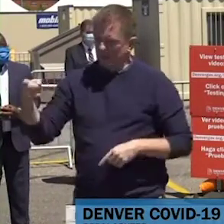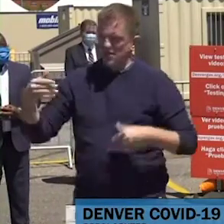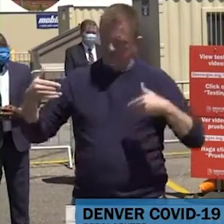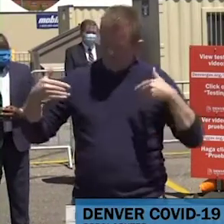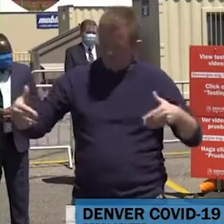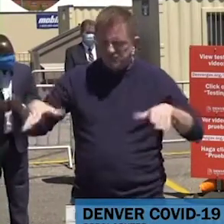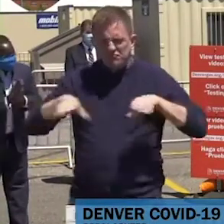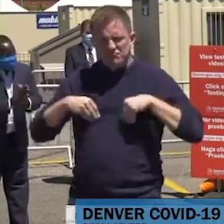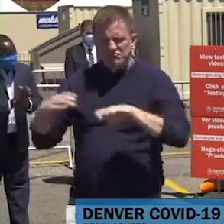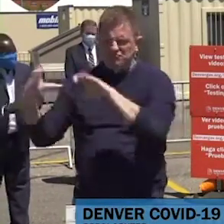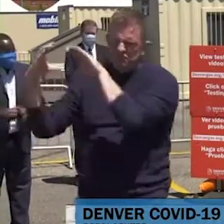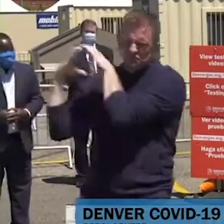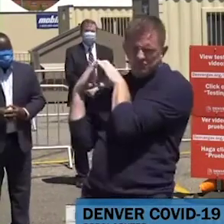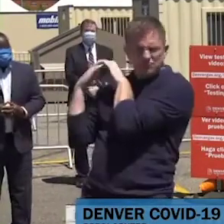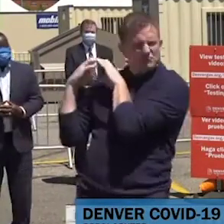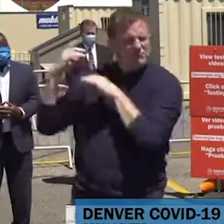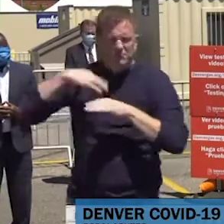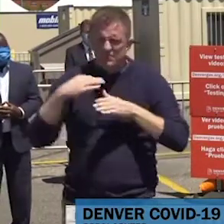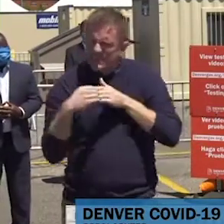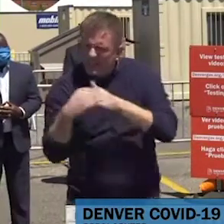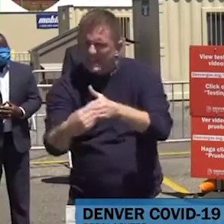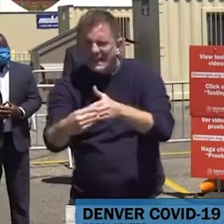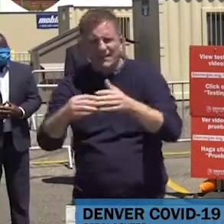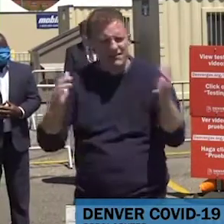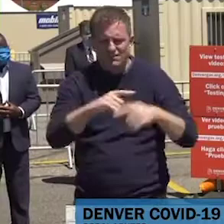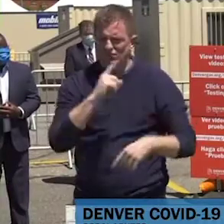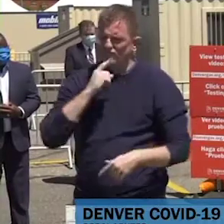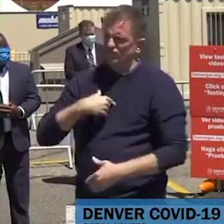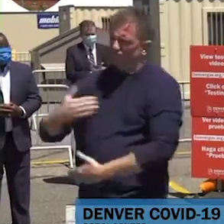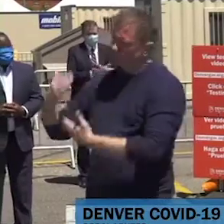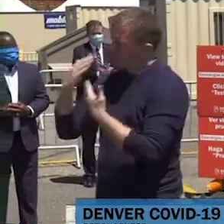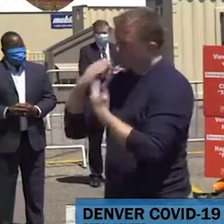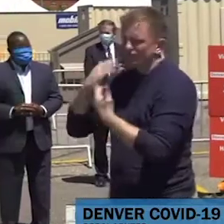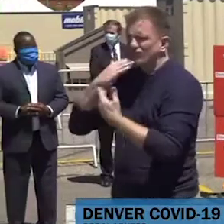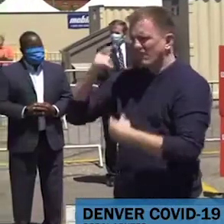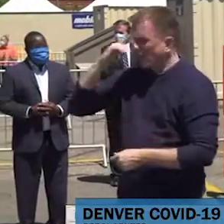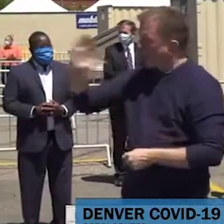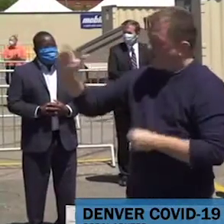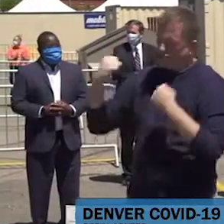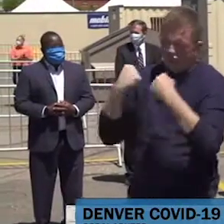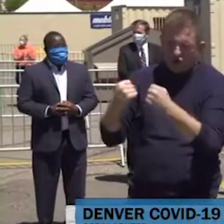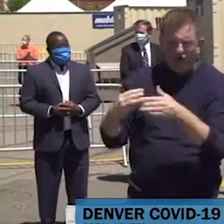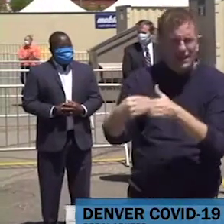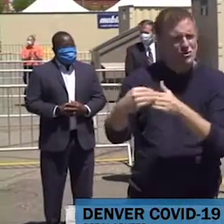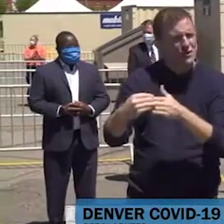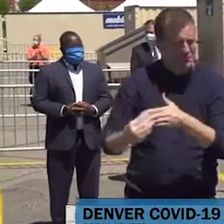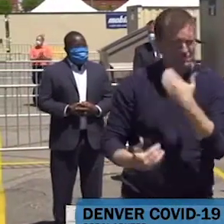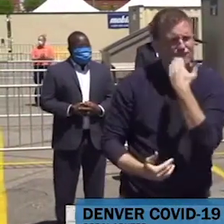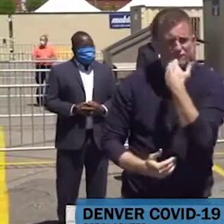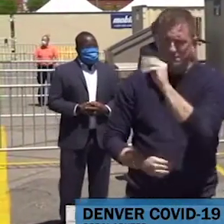preparó este sitio y lo completó. Muchísimas gracias Murphy por su increíble liderazgo.